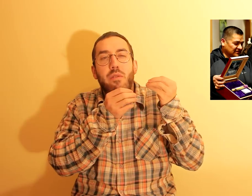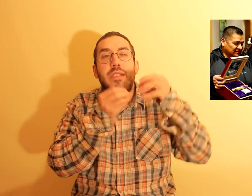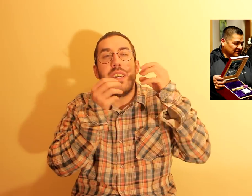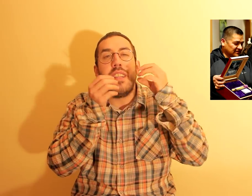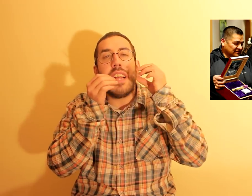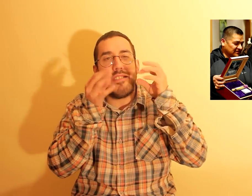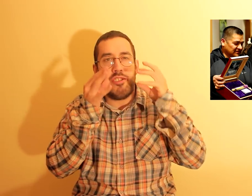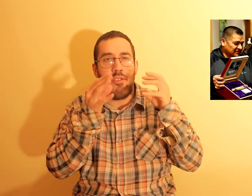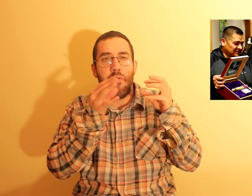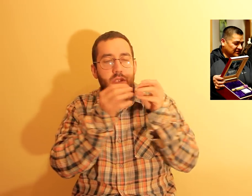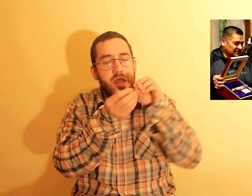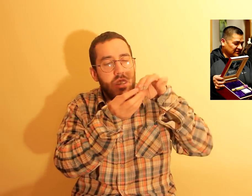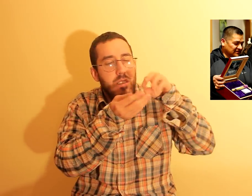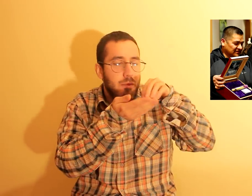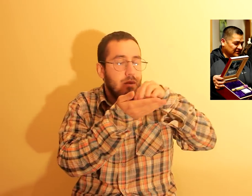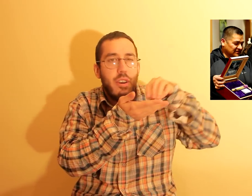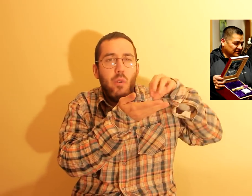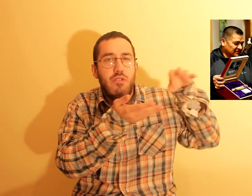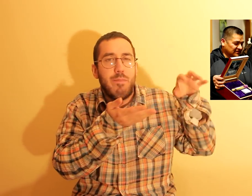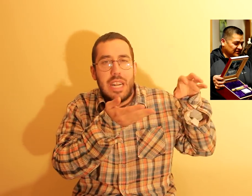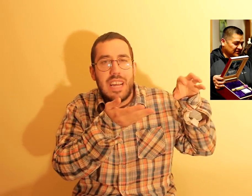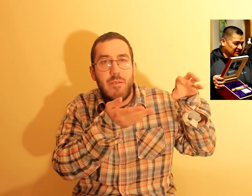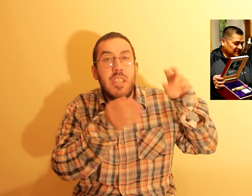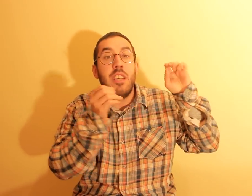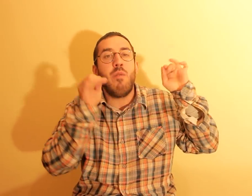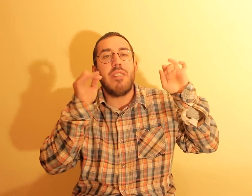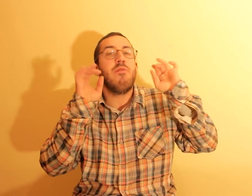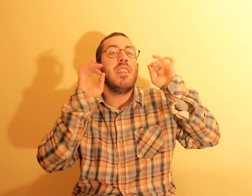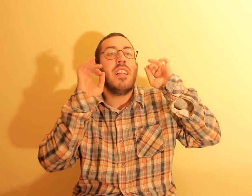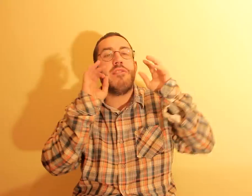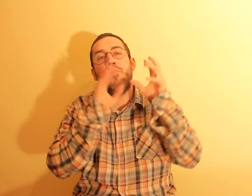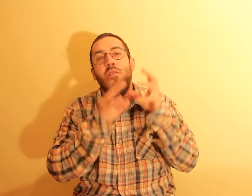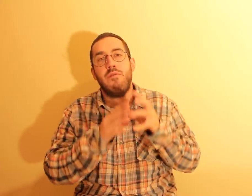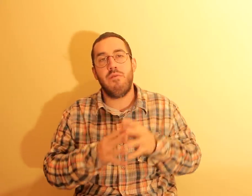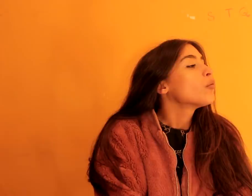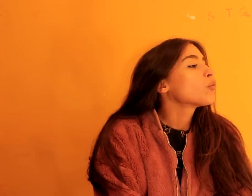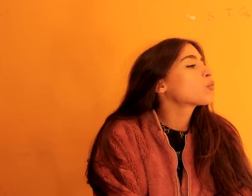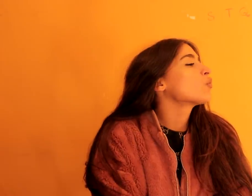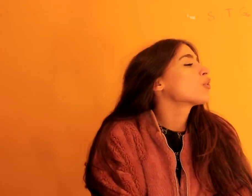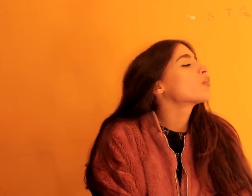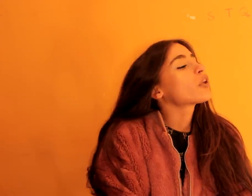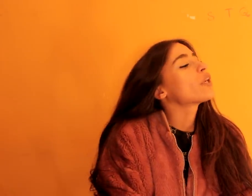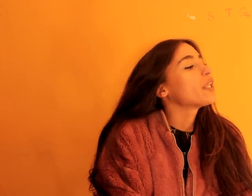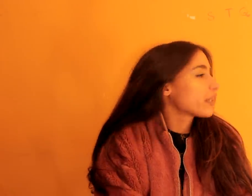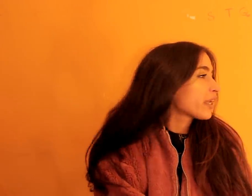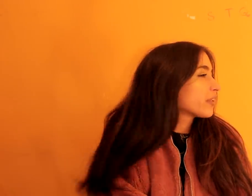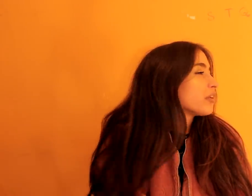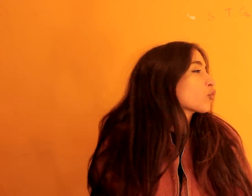quilates de ouro, assim, ouro espalhado, 24 quilates de ouro. Como a pessoa começar o ano em grande e ir aos